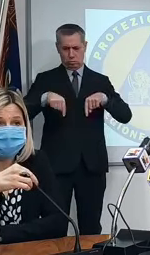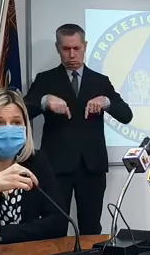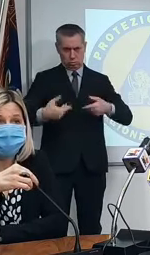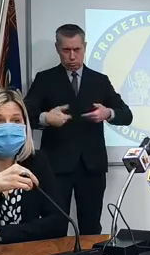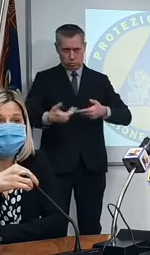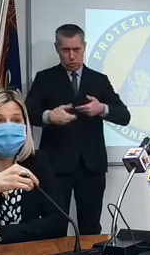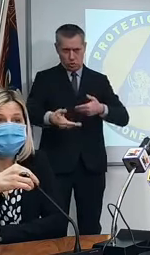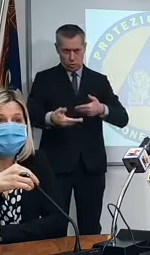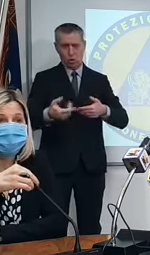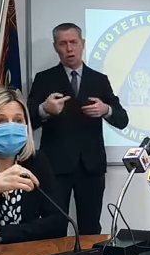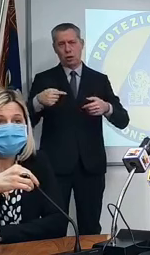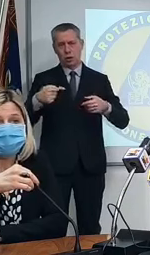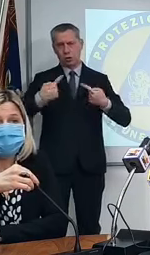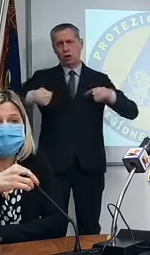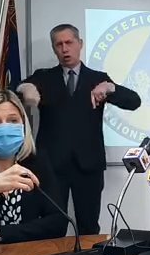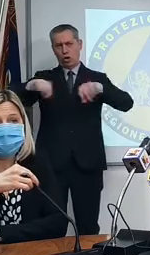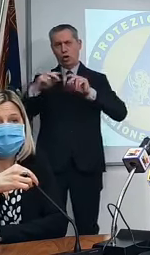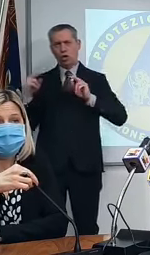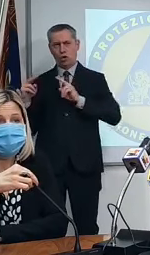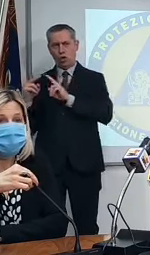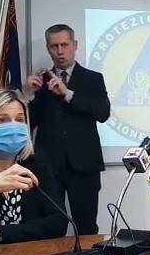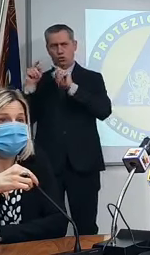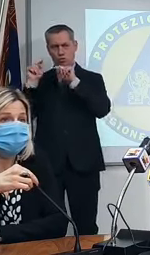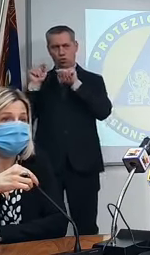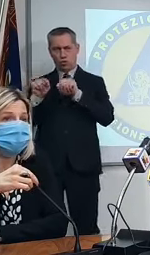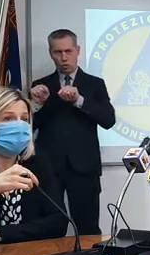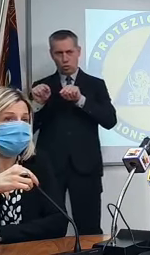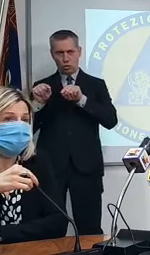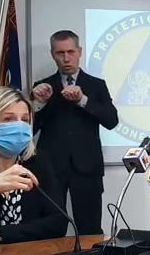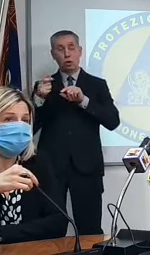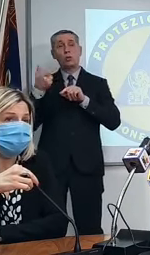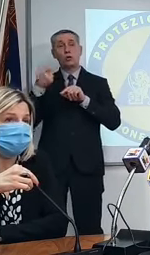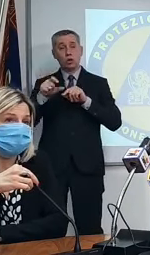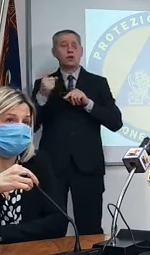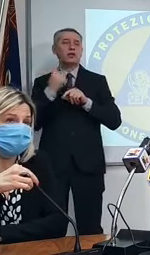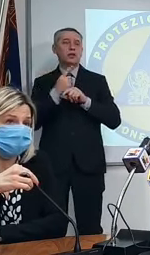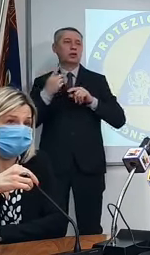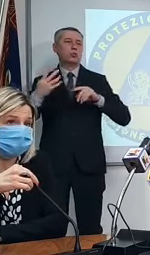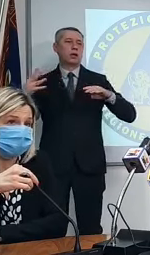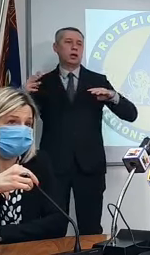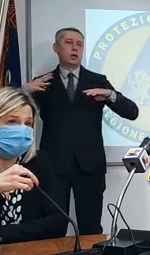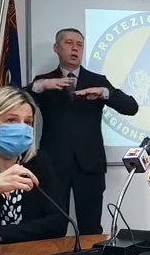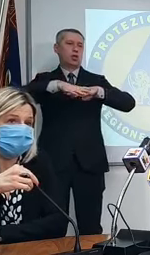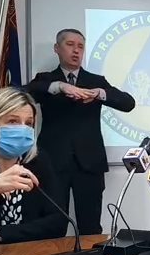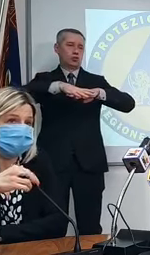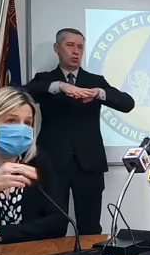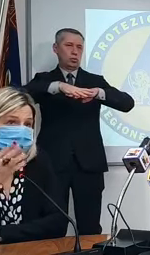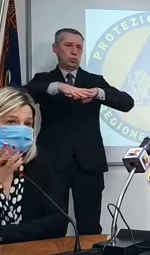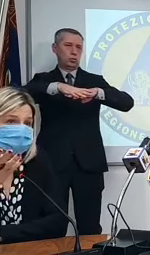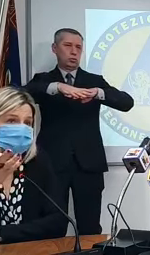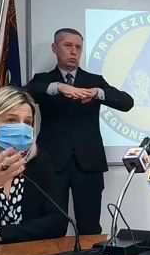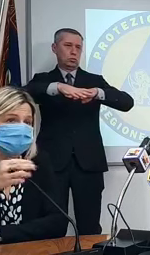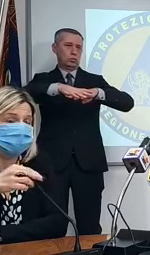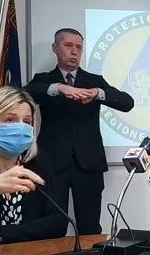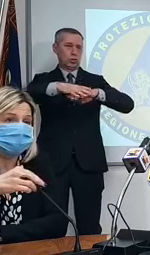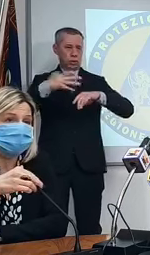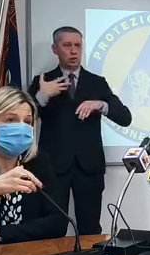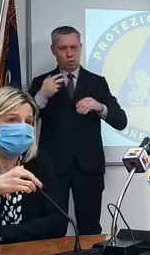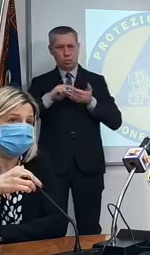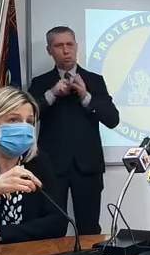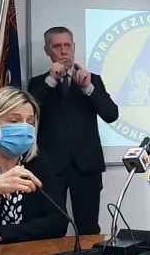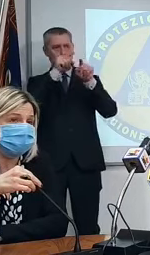farò anche un incontro perché noi dobbiamo avere assolutamente l'incrocio di alcuni dati con loro visto che c'è questa